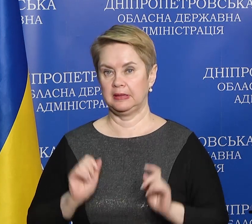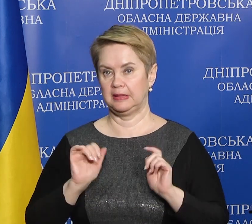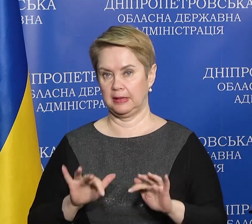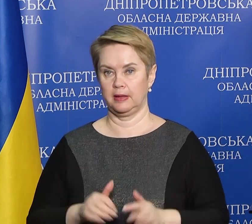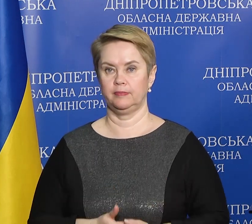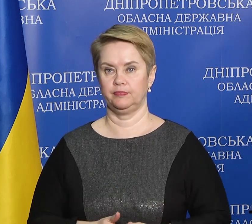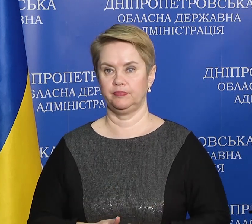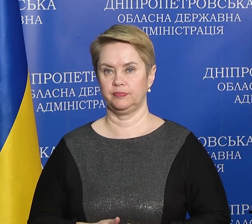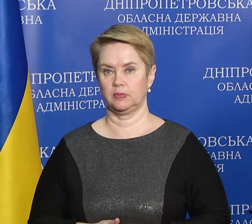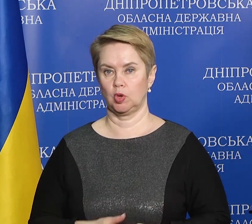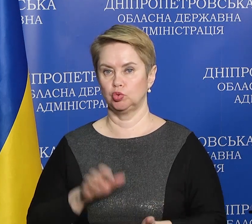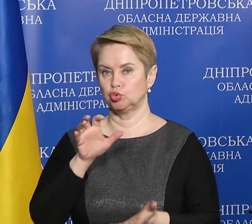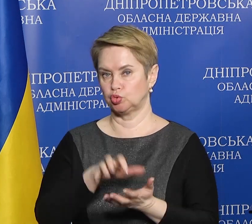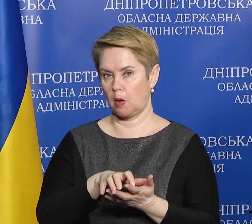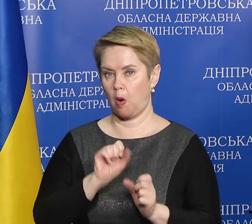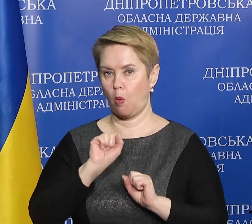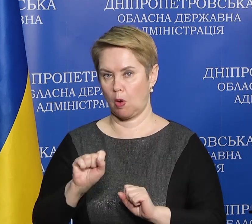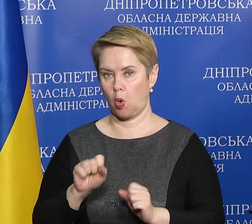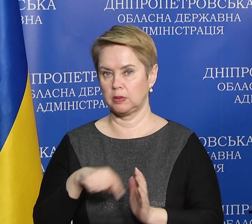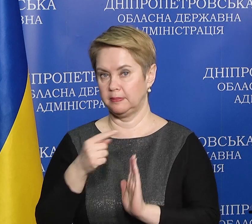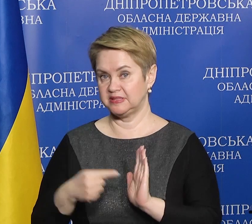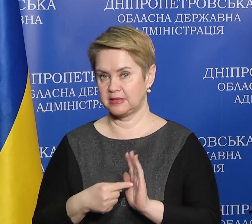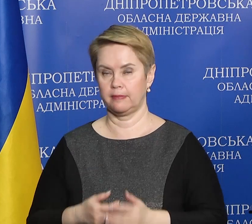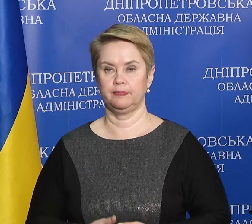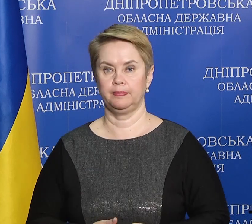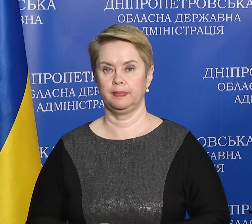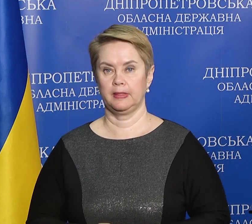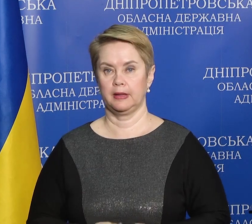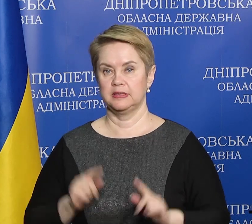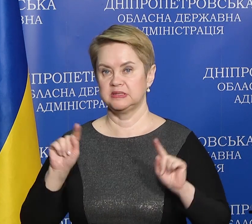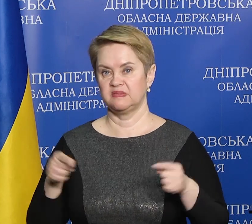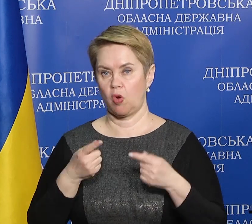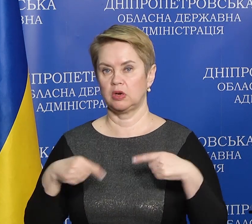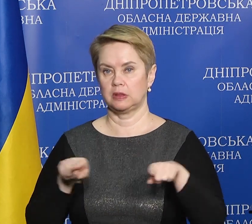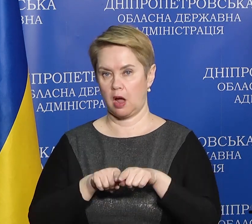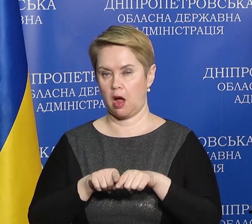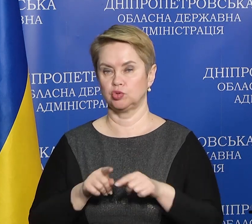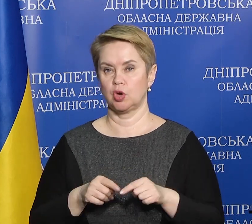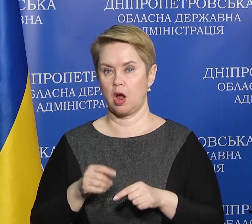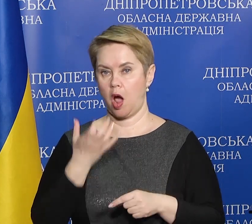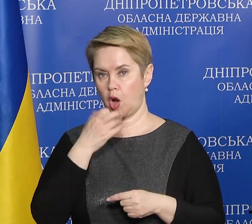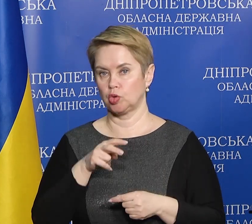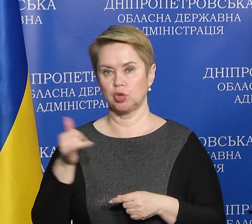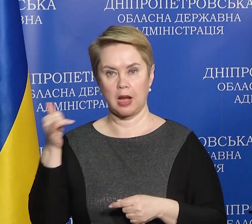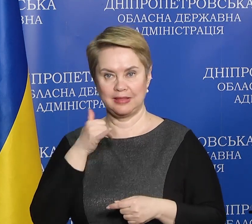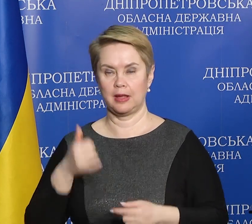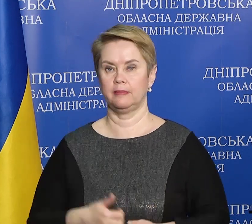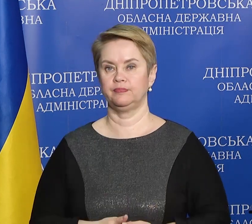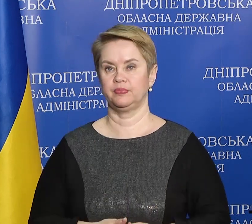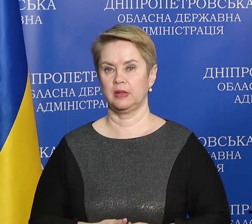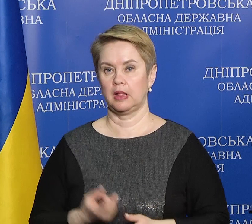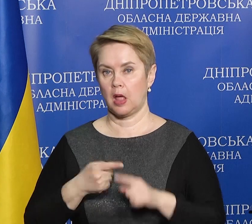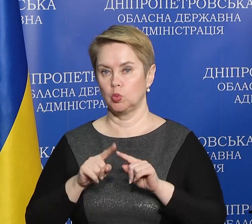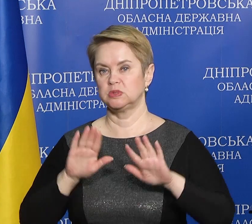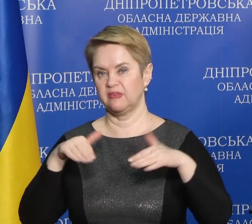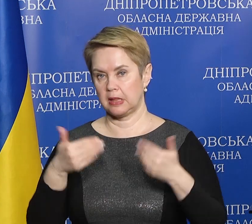штаб оборони міста, створена також гаряча лінія, на